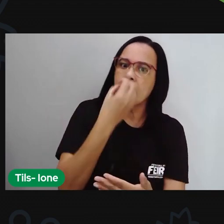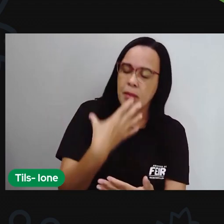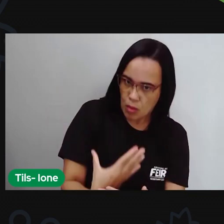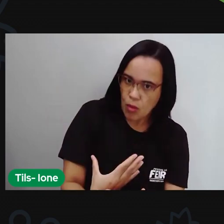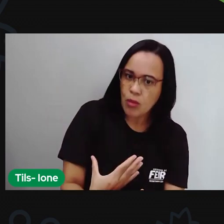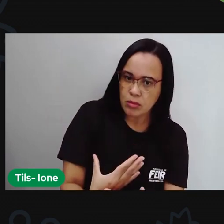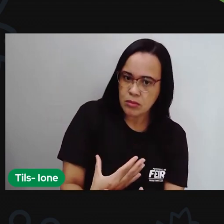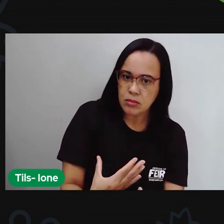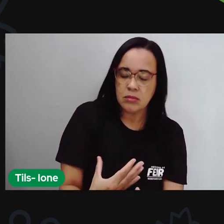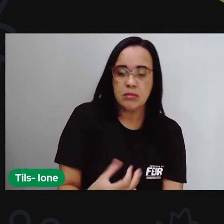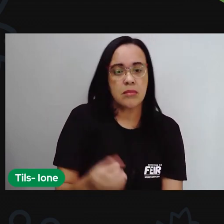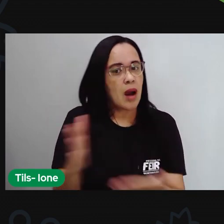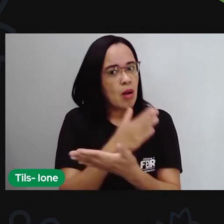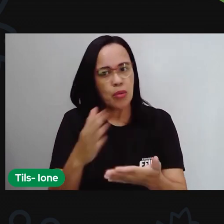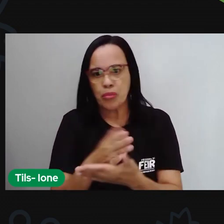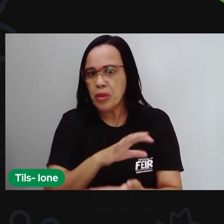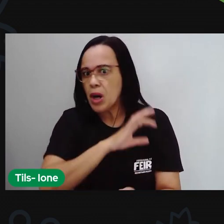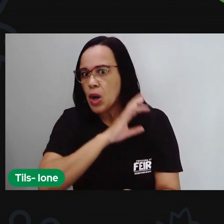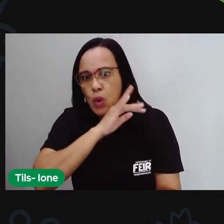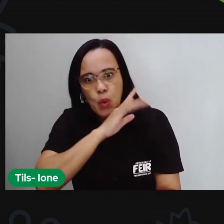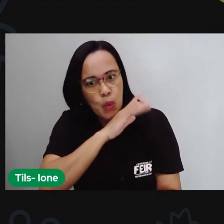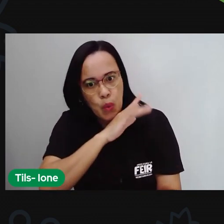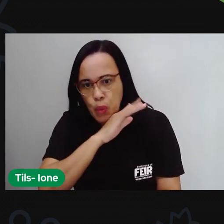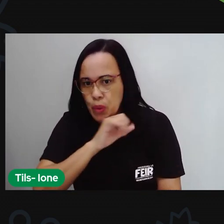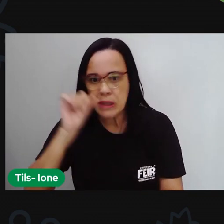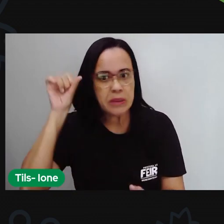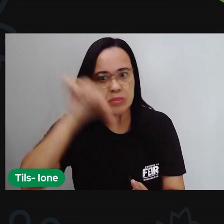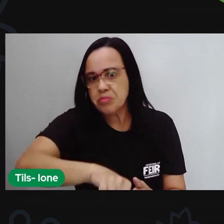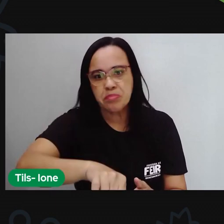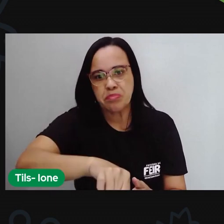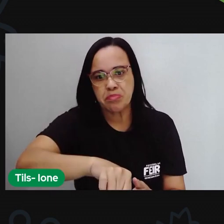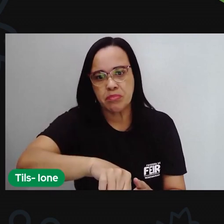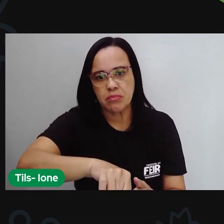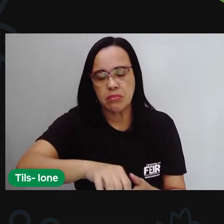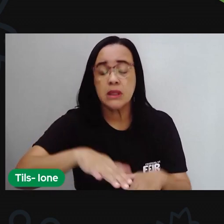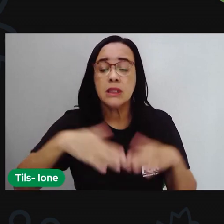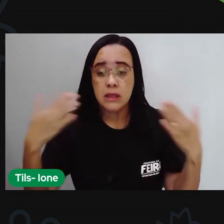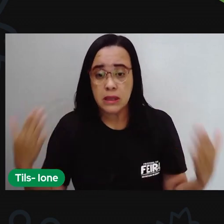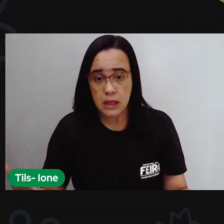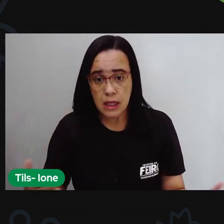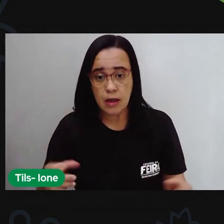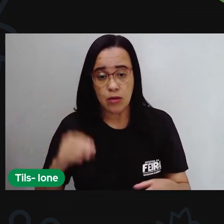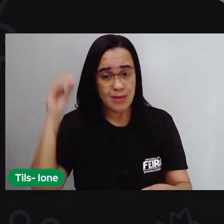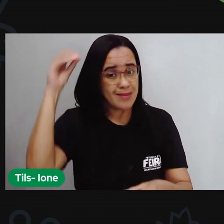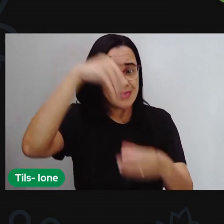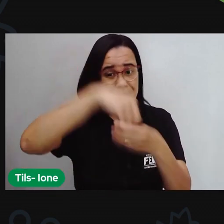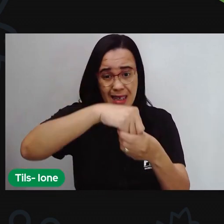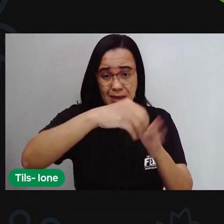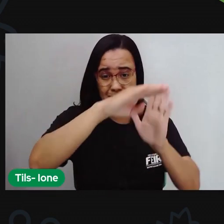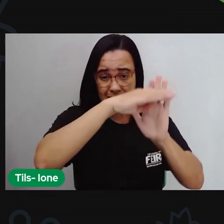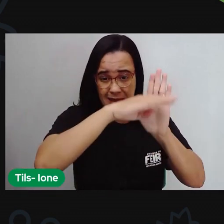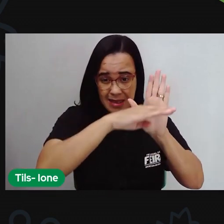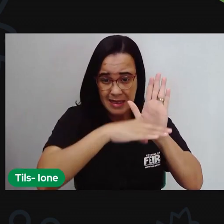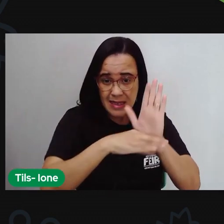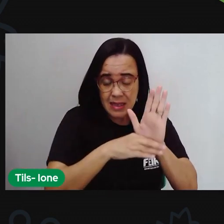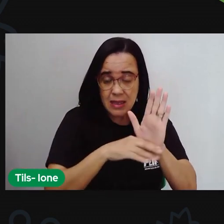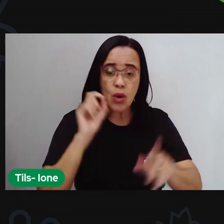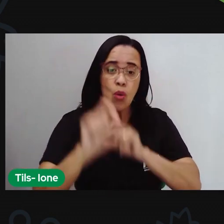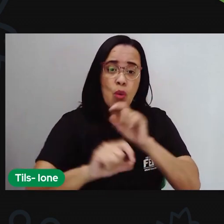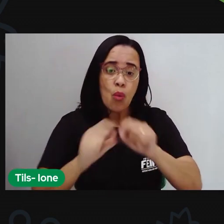procurando outras vezes não tem nada a ver no meio disso daí dessa lista podem aparecer